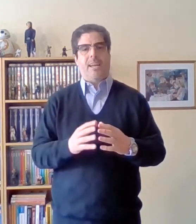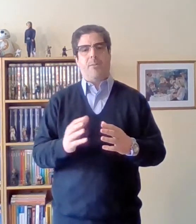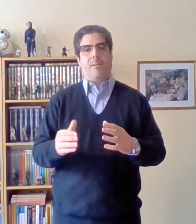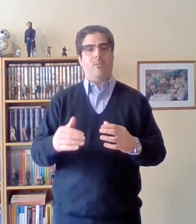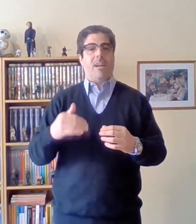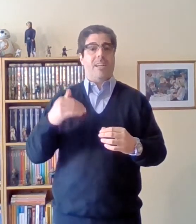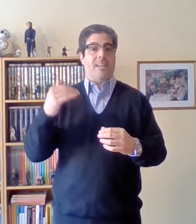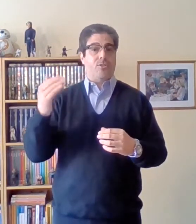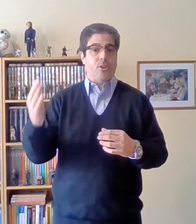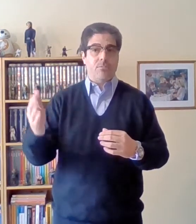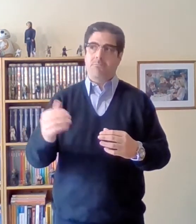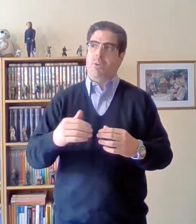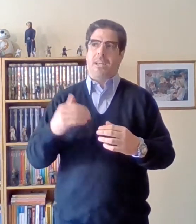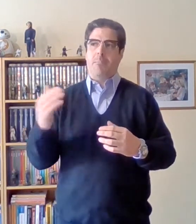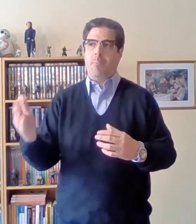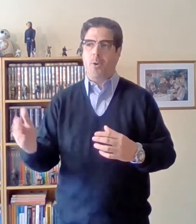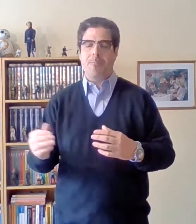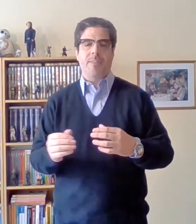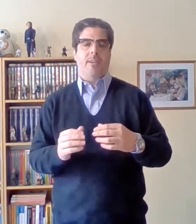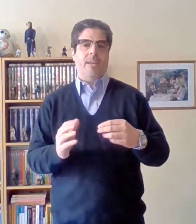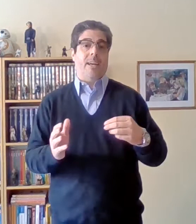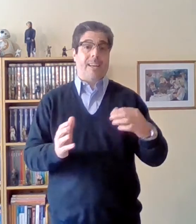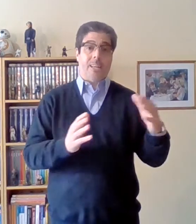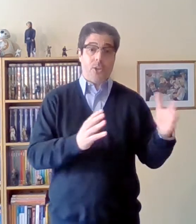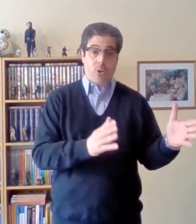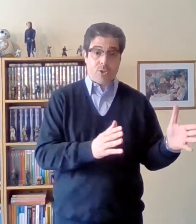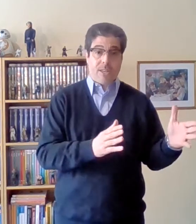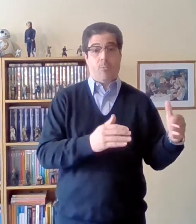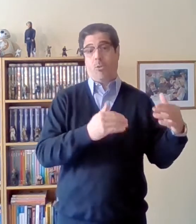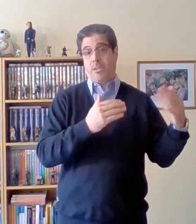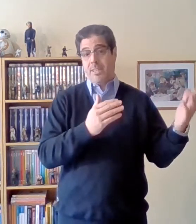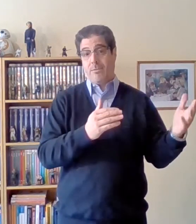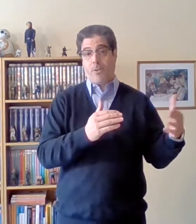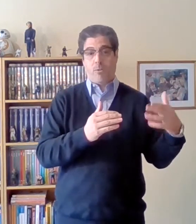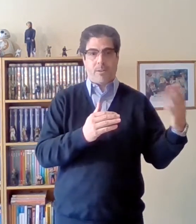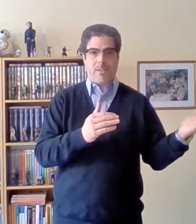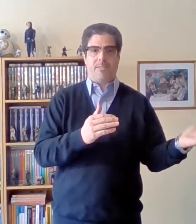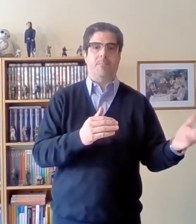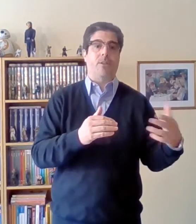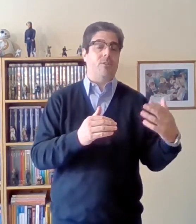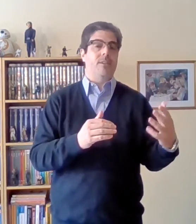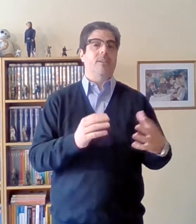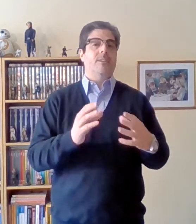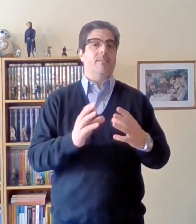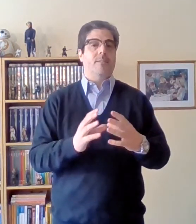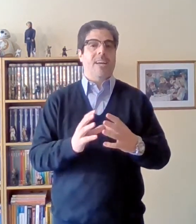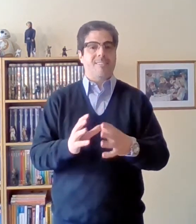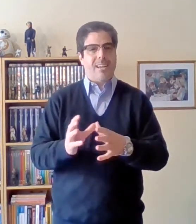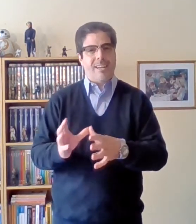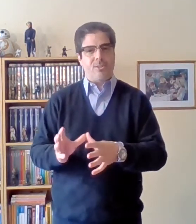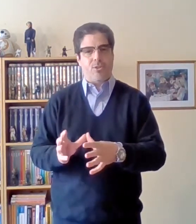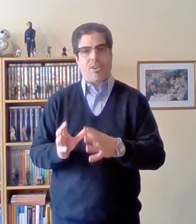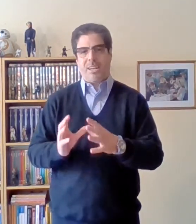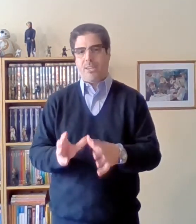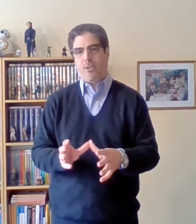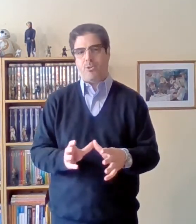hablaba de una alienación por ejemplo religiosa como lo hacía Feuerbach pero esa alienación religiosa